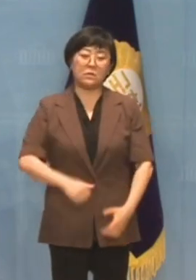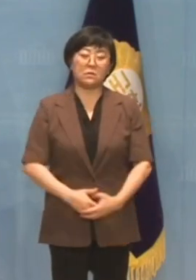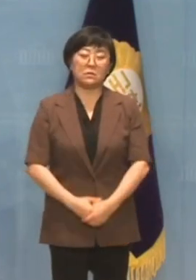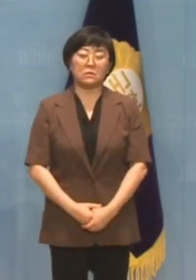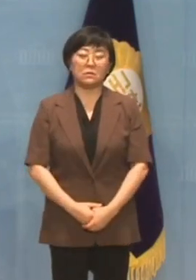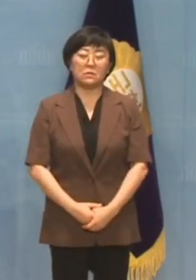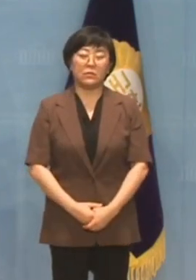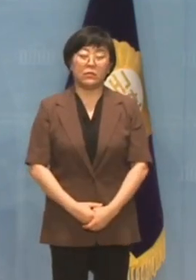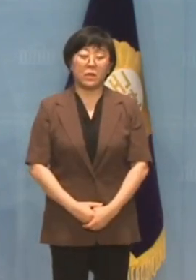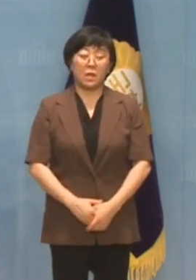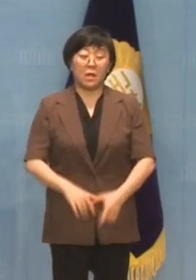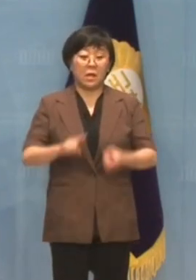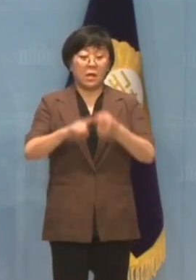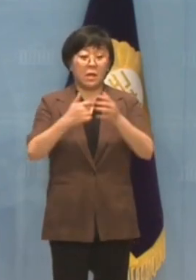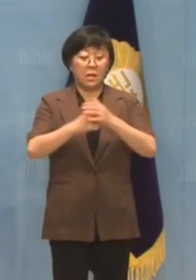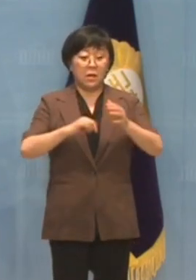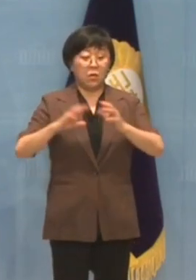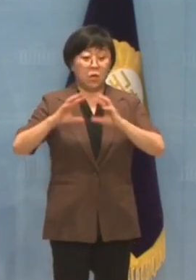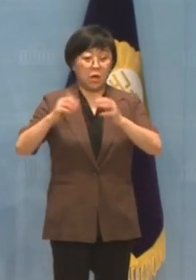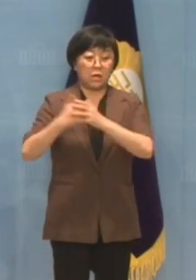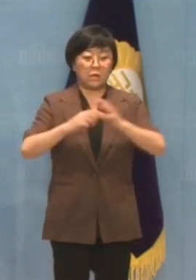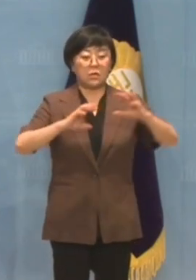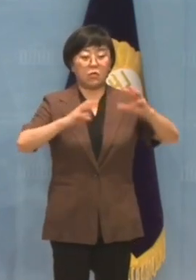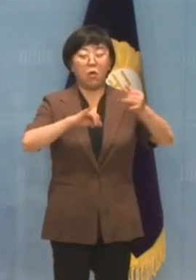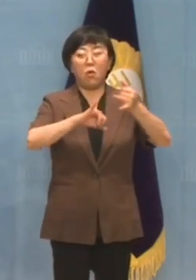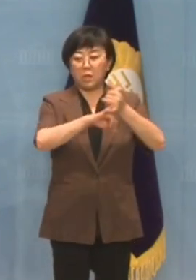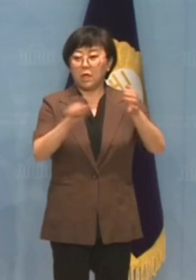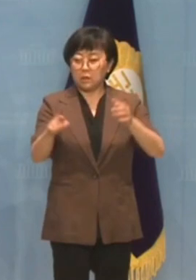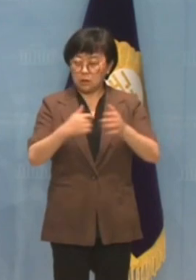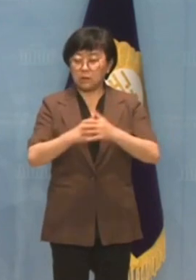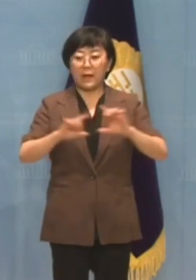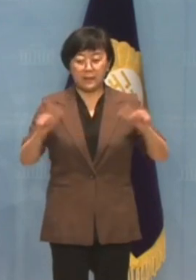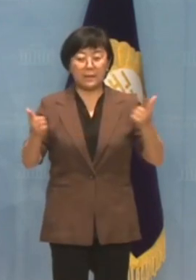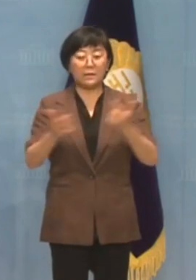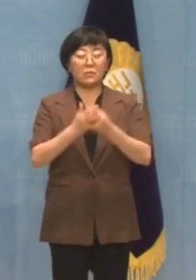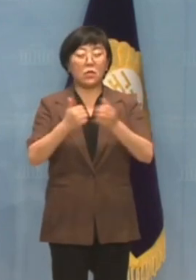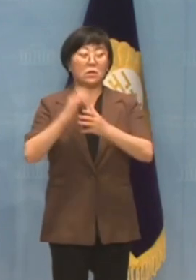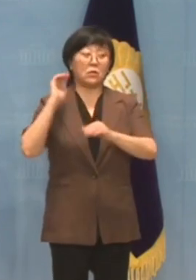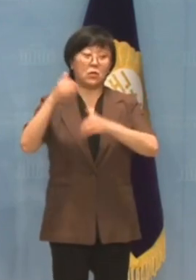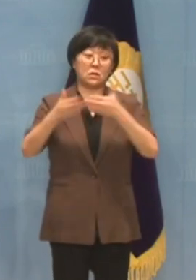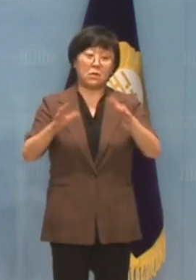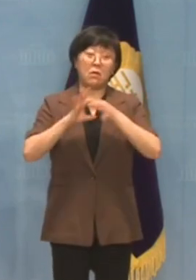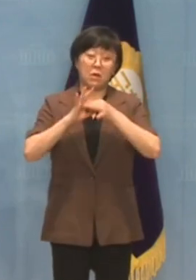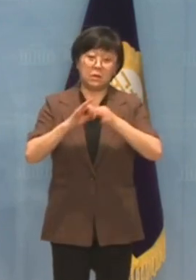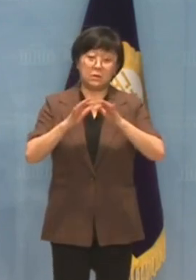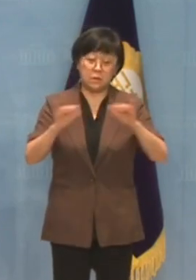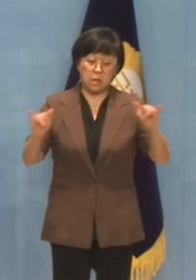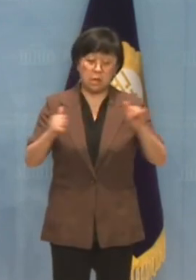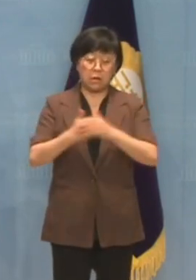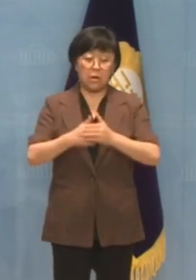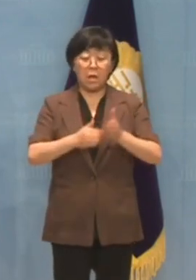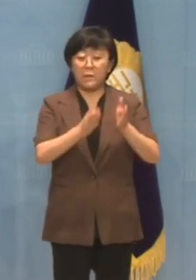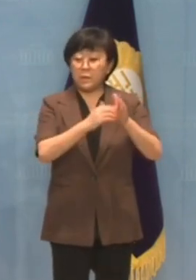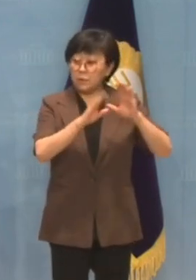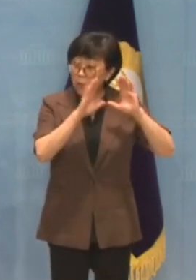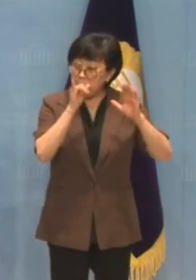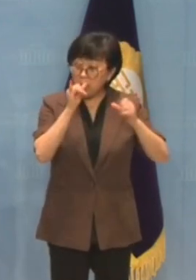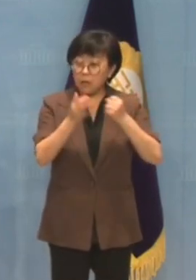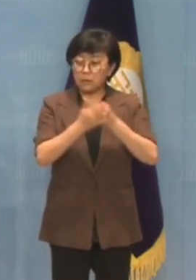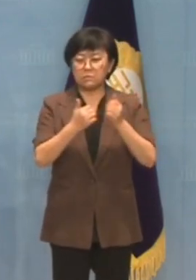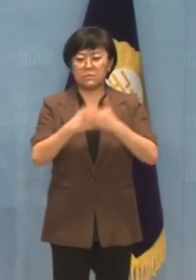주권 국가로서 우방국이든 적국이든 우리 대통령실과 관련자를 도청하는 행위는